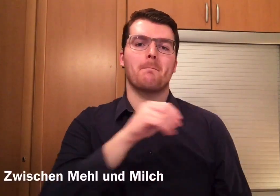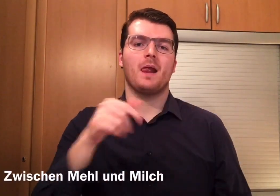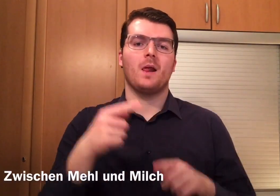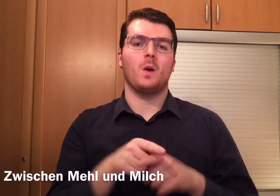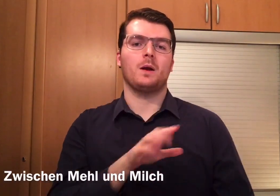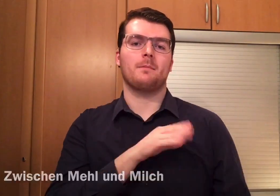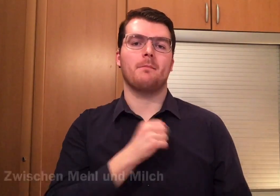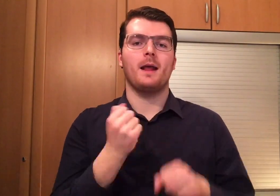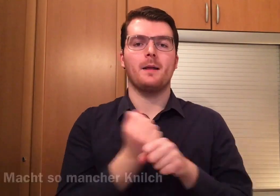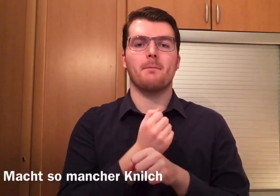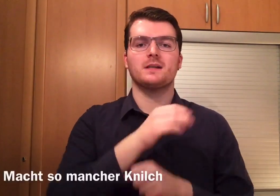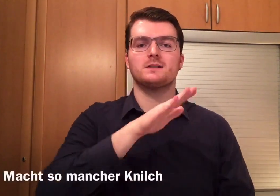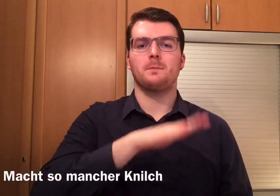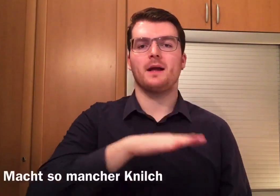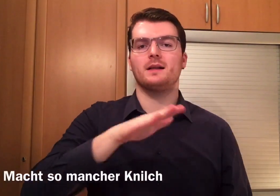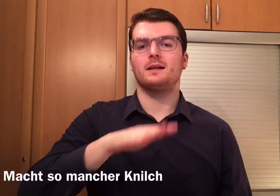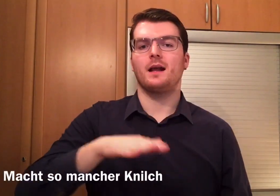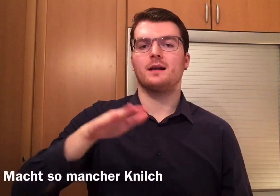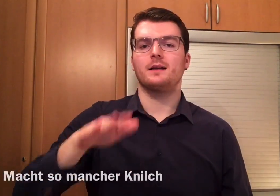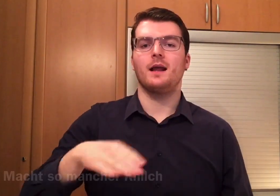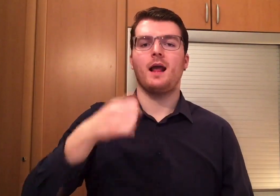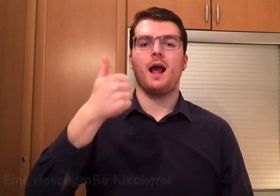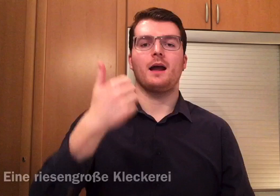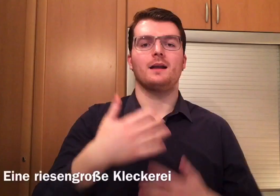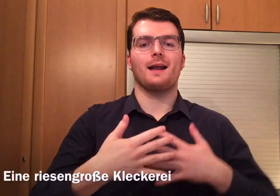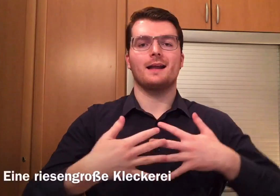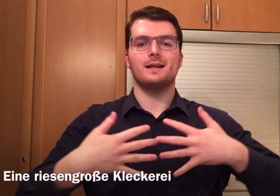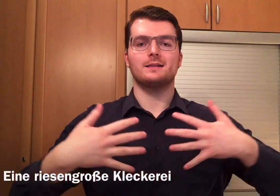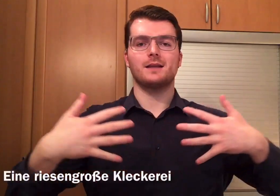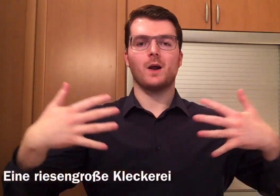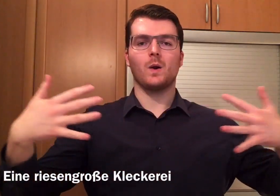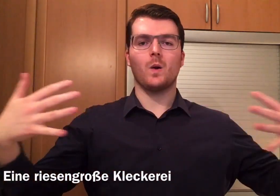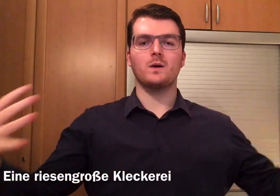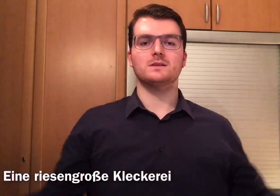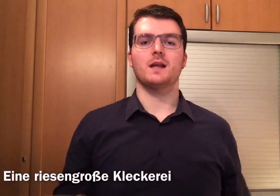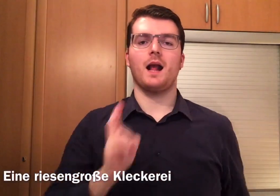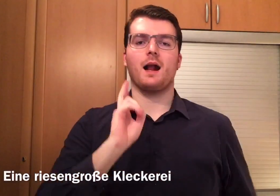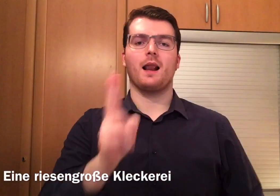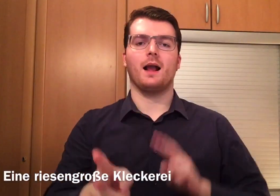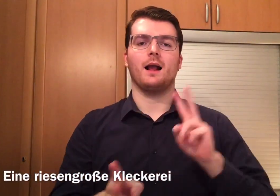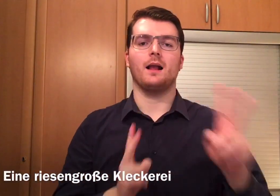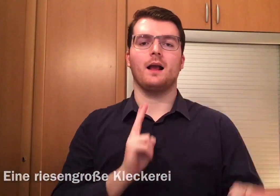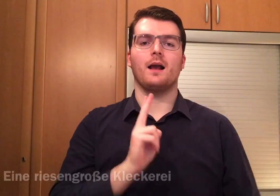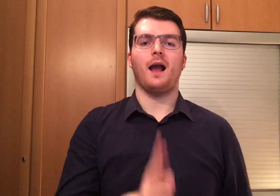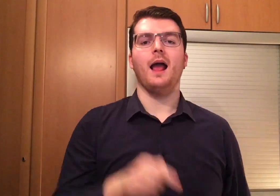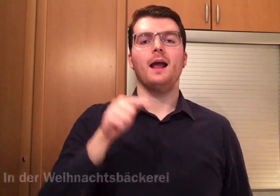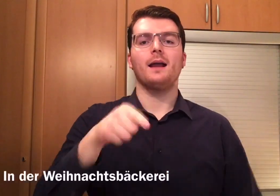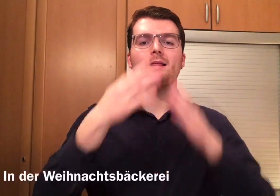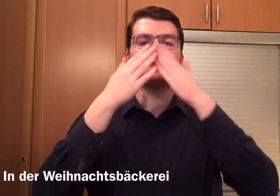Mehl und Milch macht so mancher Knick Eine riesengroße Kleckerei in der